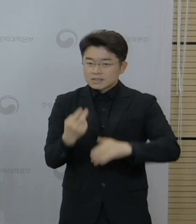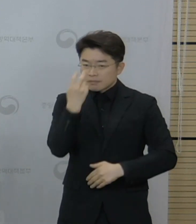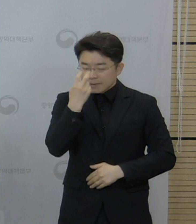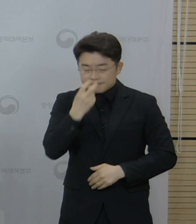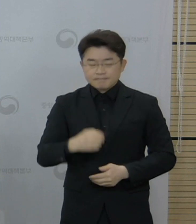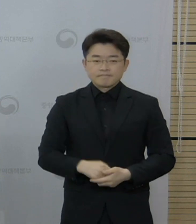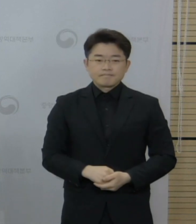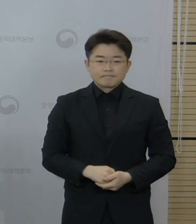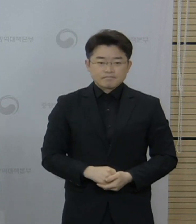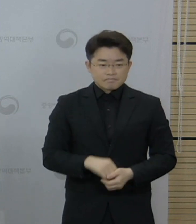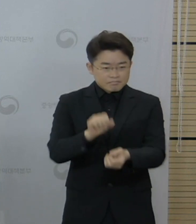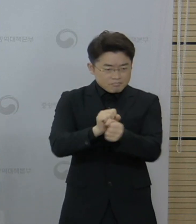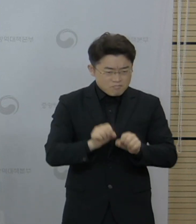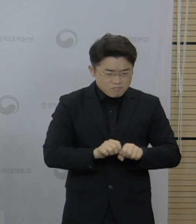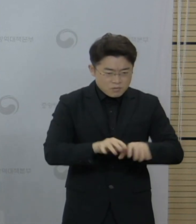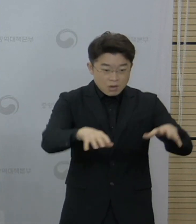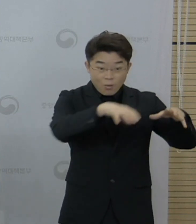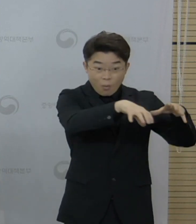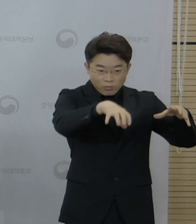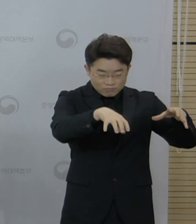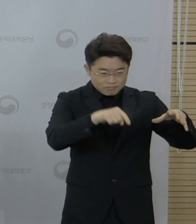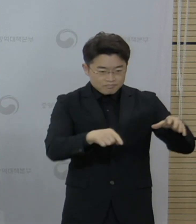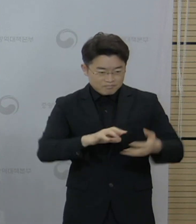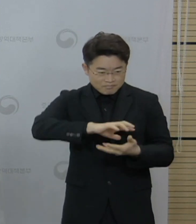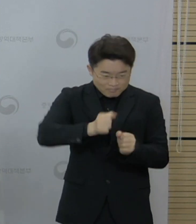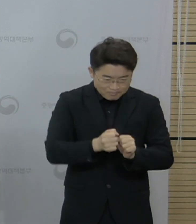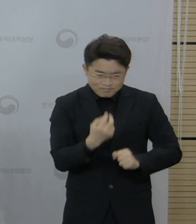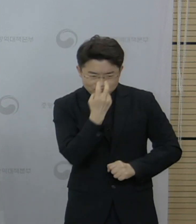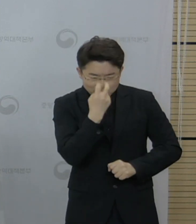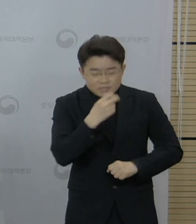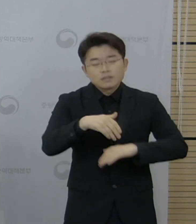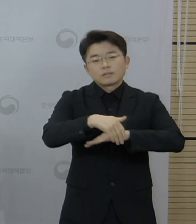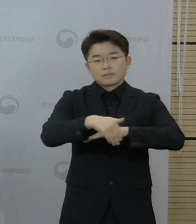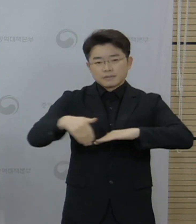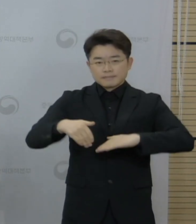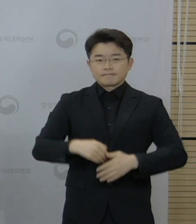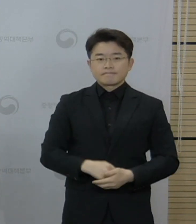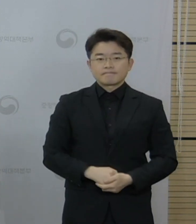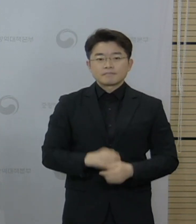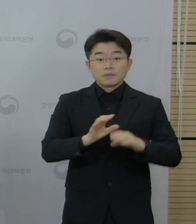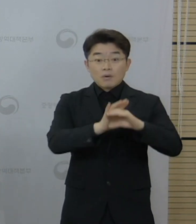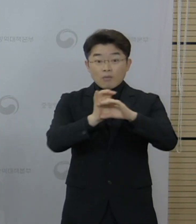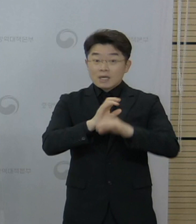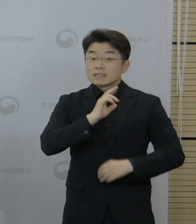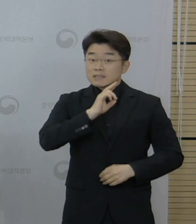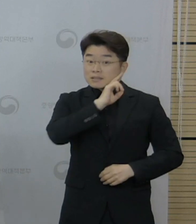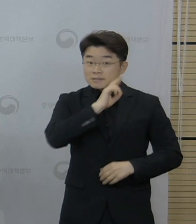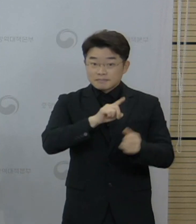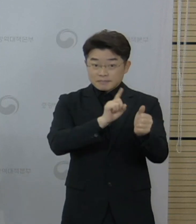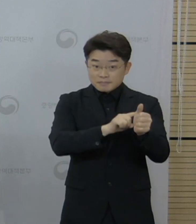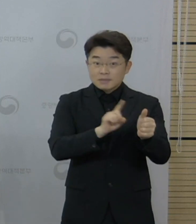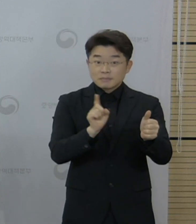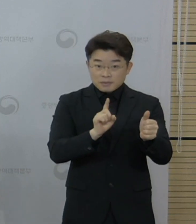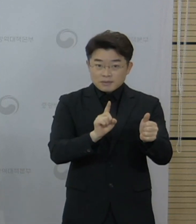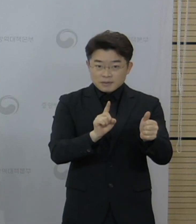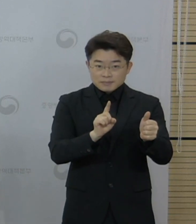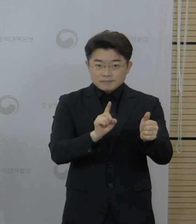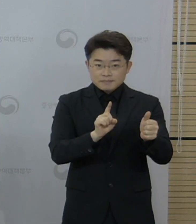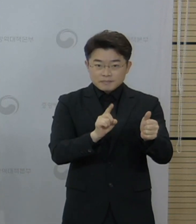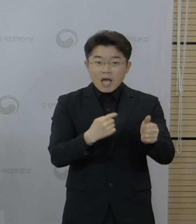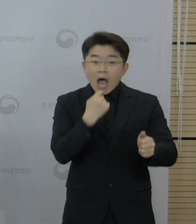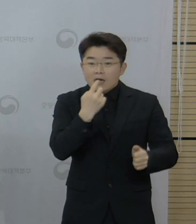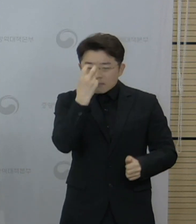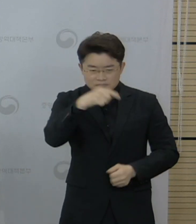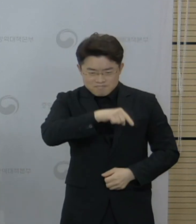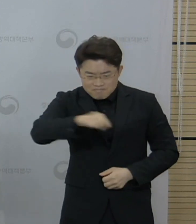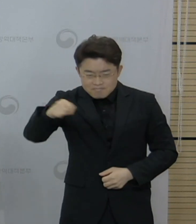유행지역에 대한 집중 방역을 집중적으로 강화할 것입니다. 유증상자의 경우에는 적극검사를 실시하고,